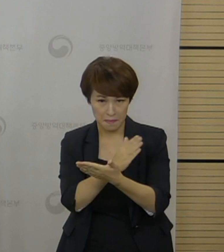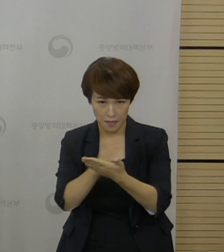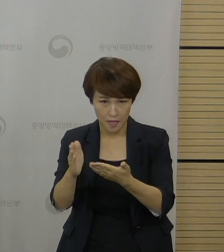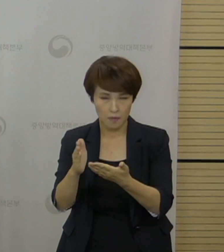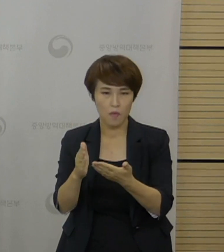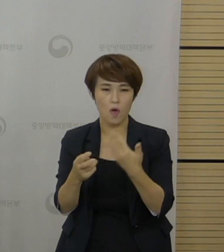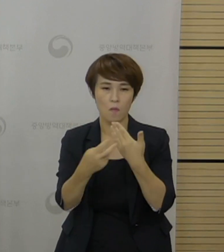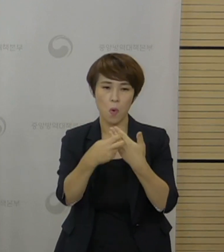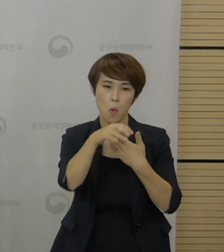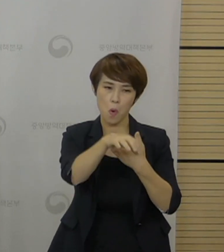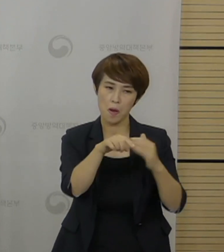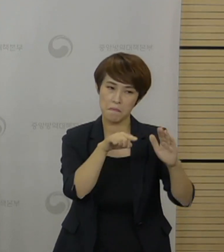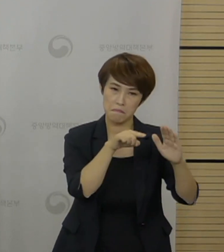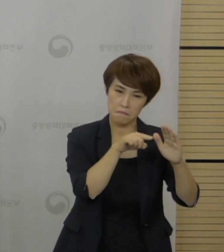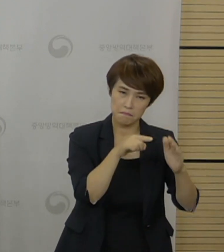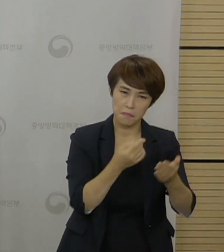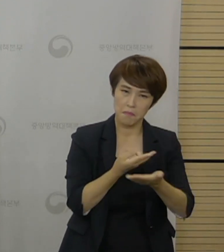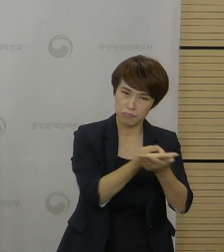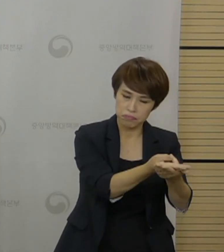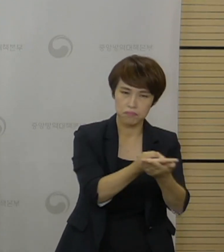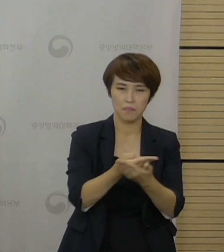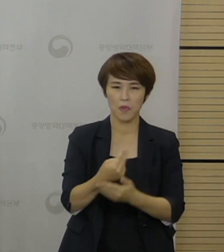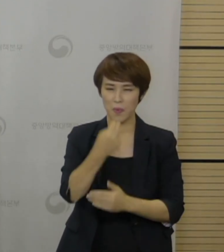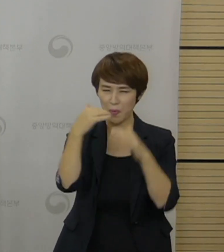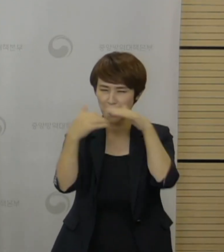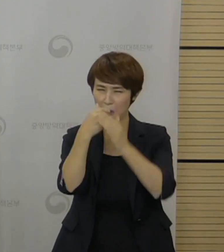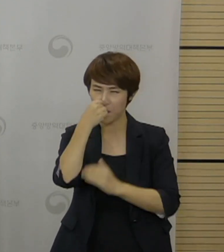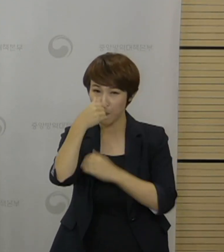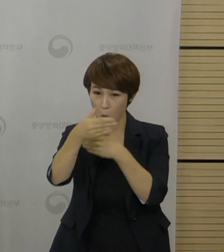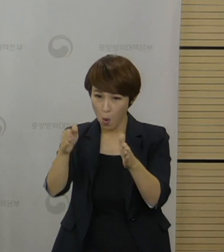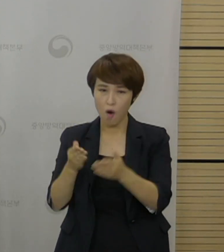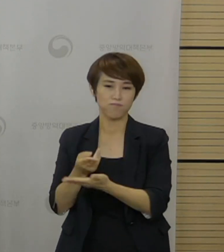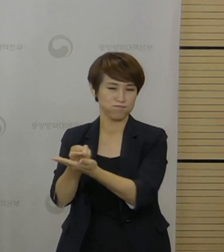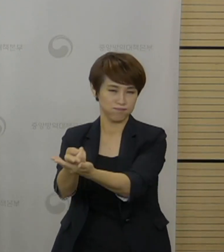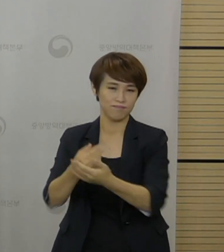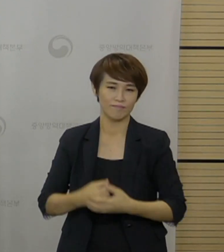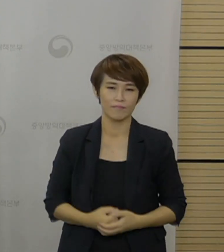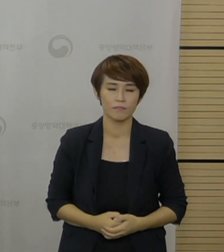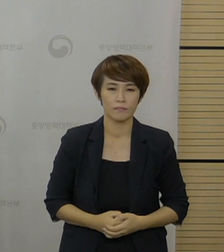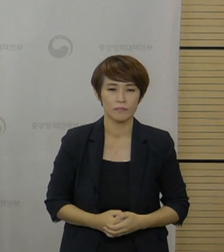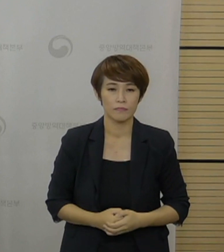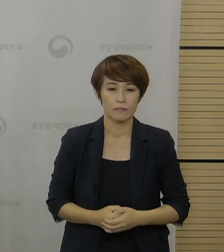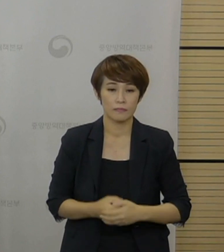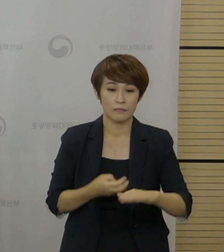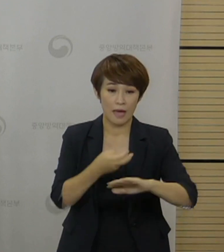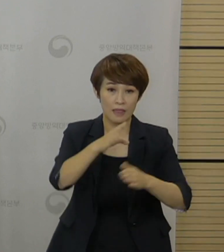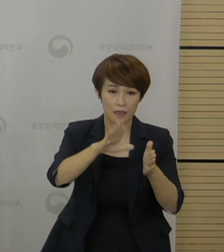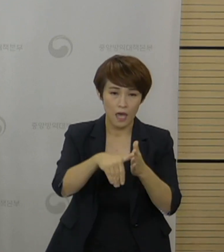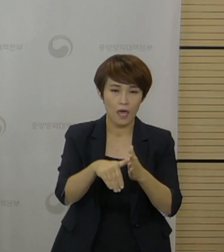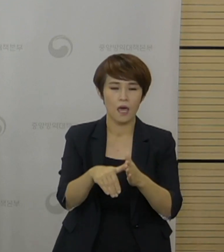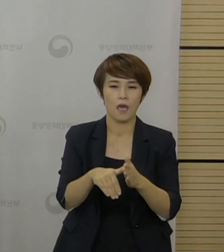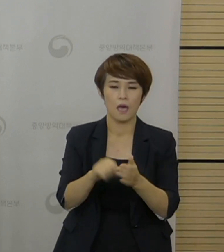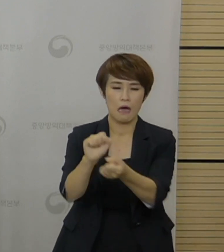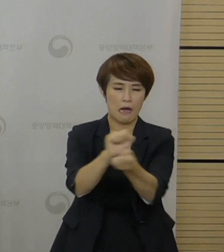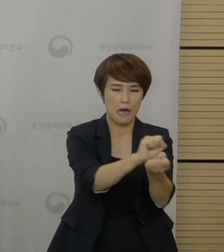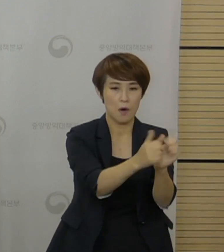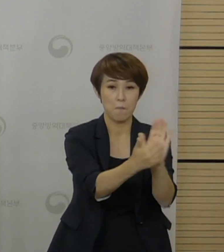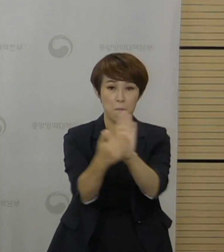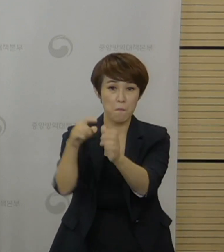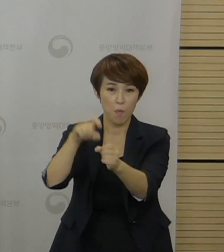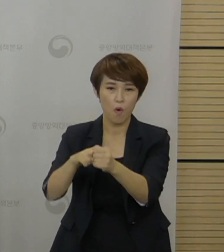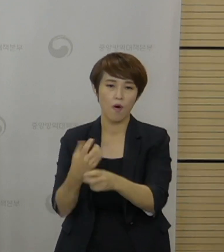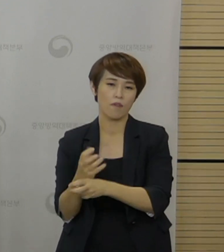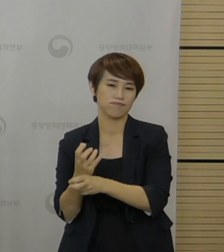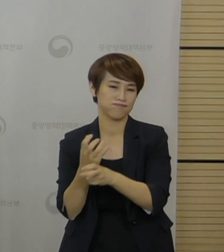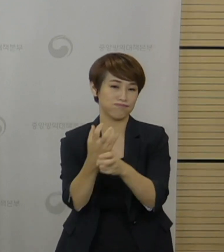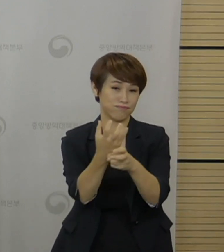음압격리시설 등으로 이동할 예정입니다. 이동 시에는 외부 접촉을 통한 추가 감염을 막기 위해 구급차를